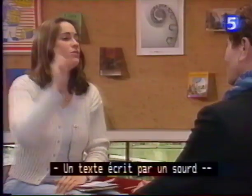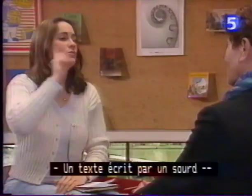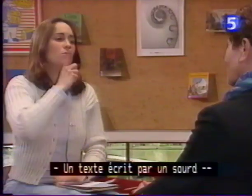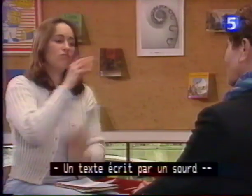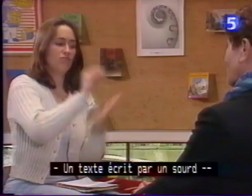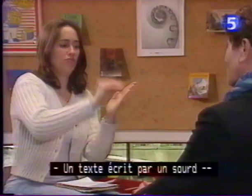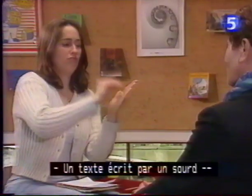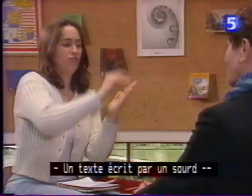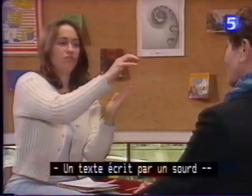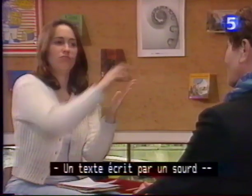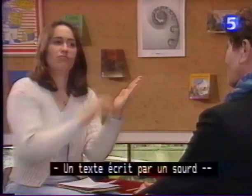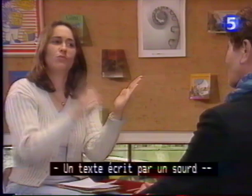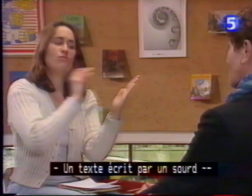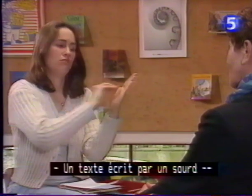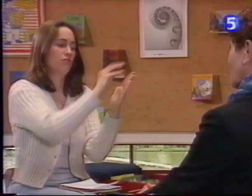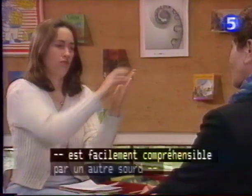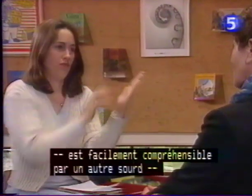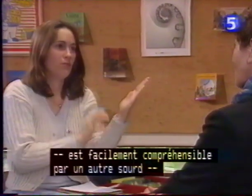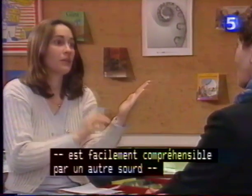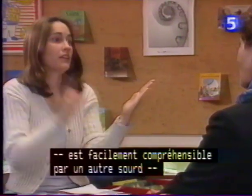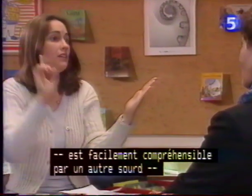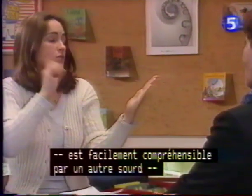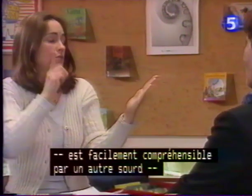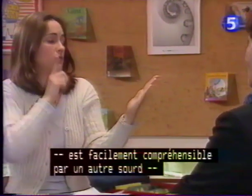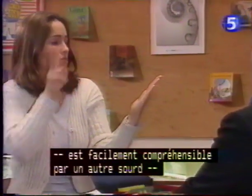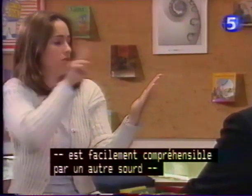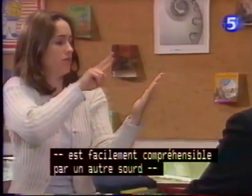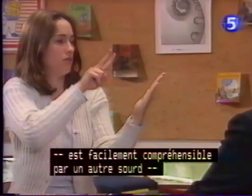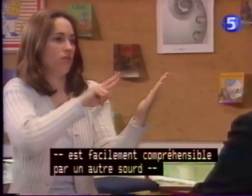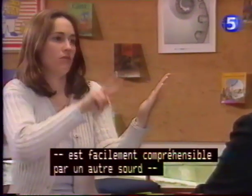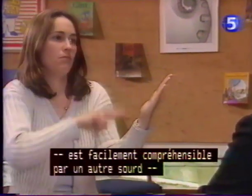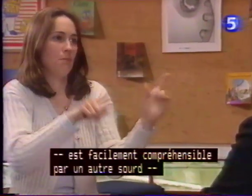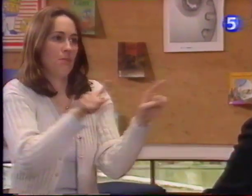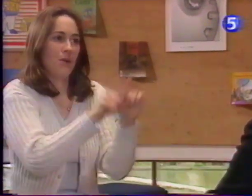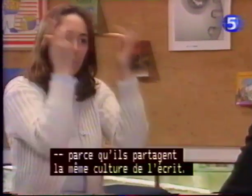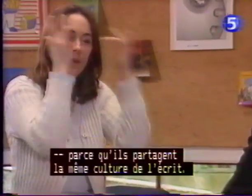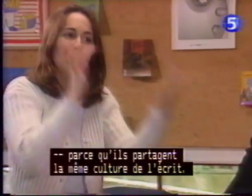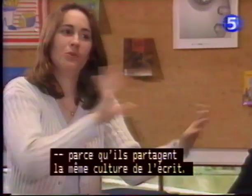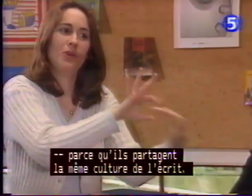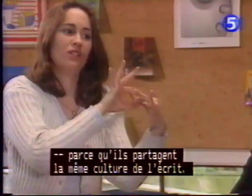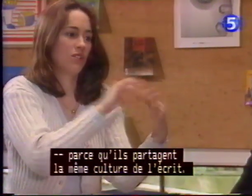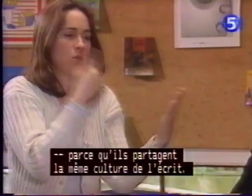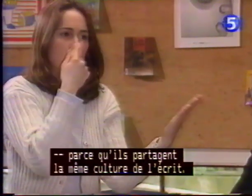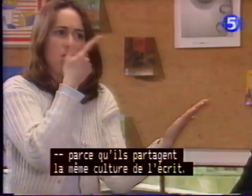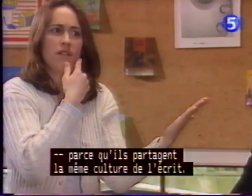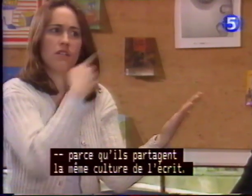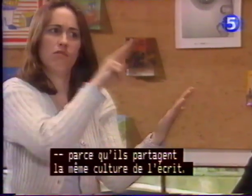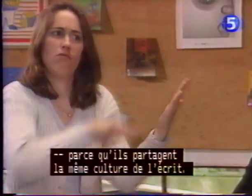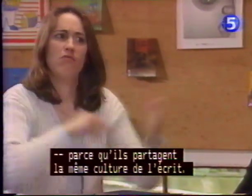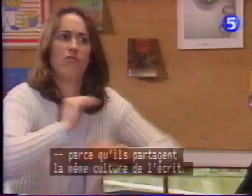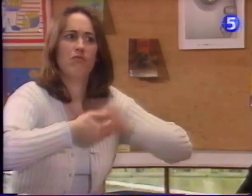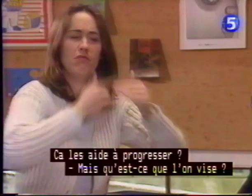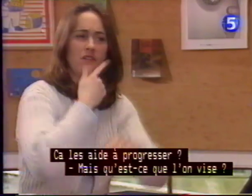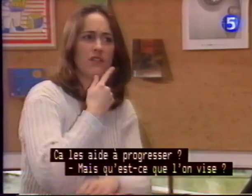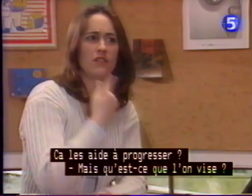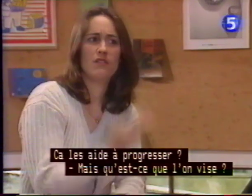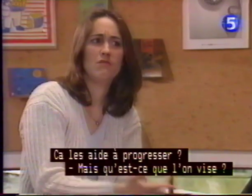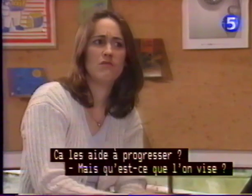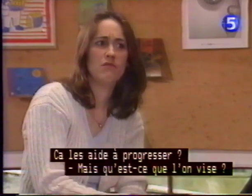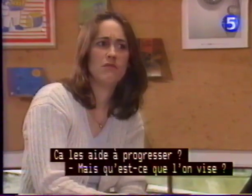Un texte écrit par un sourd est facilement compréhensible par un autre sourd parce qu'il partage la même culture de l'écrit. Ça les aide à progresser ? Oui,